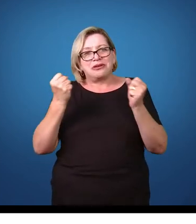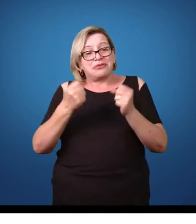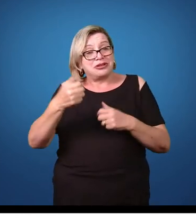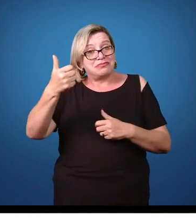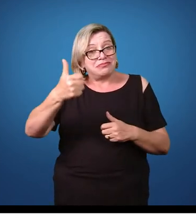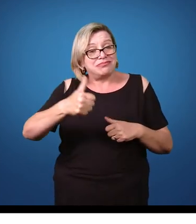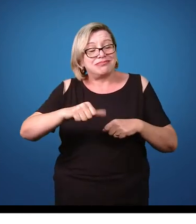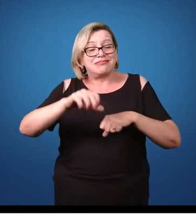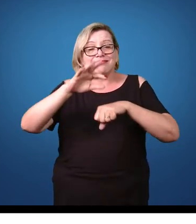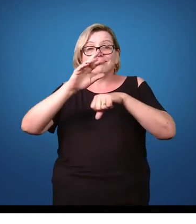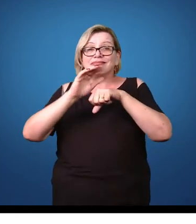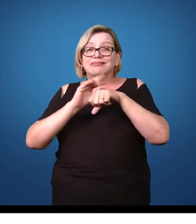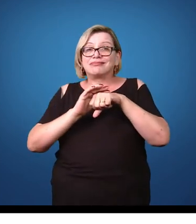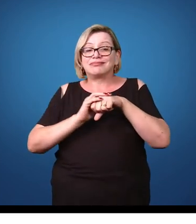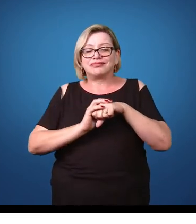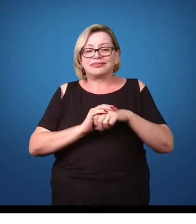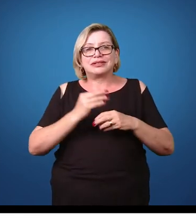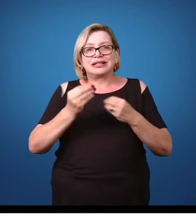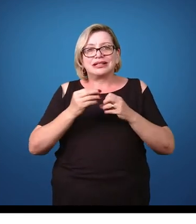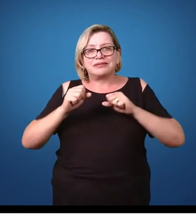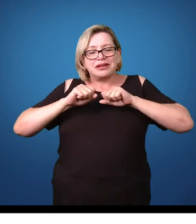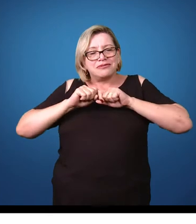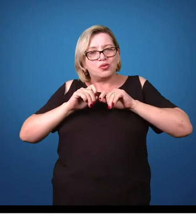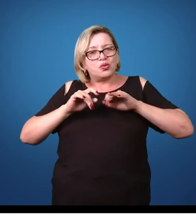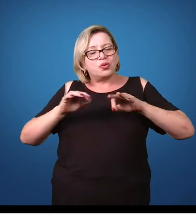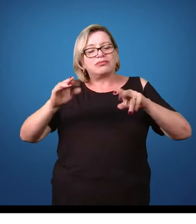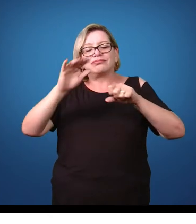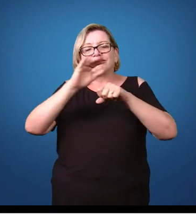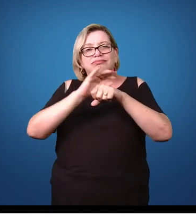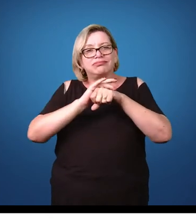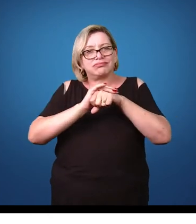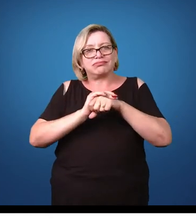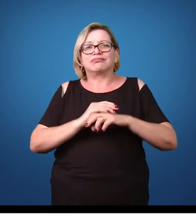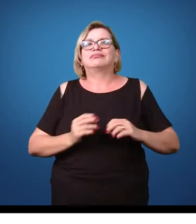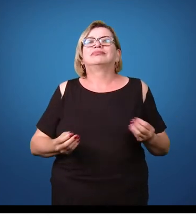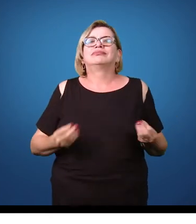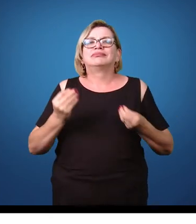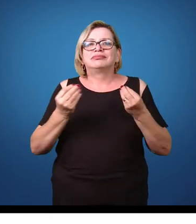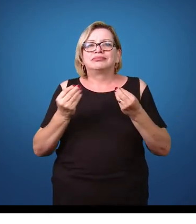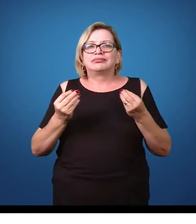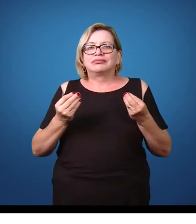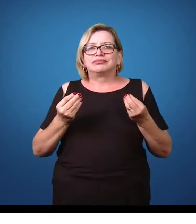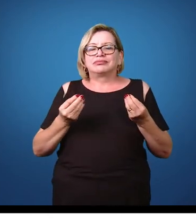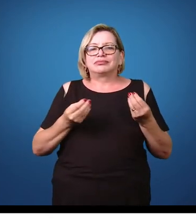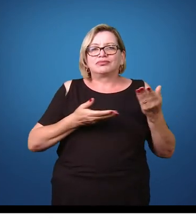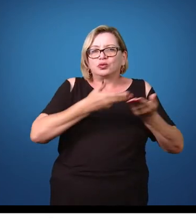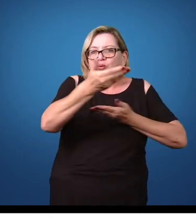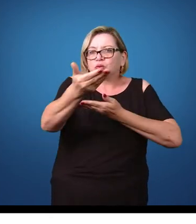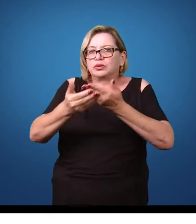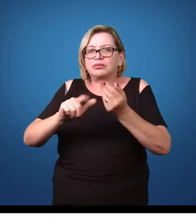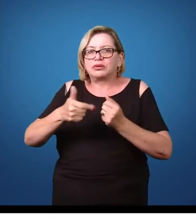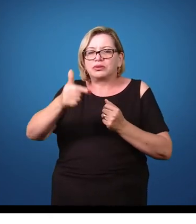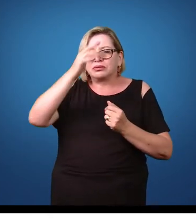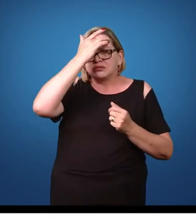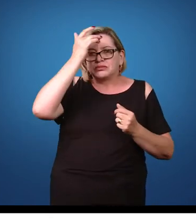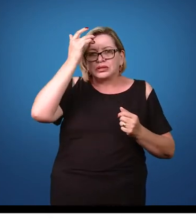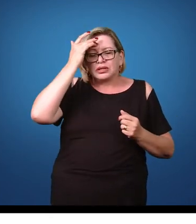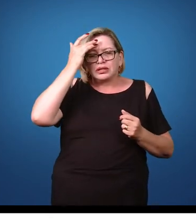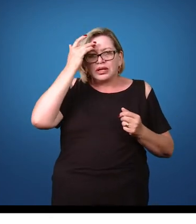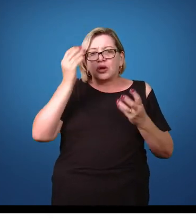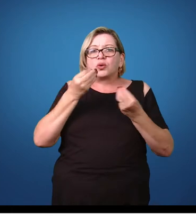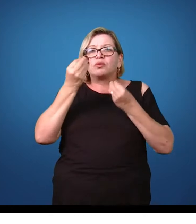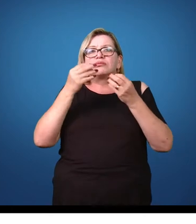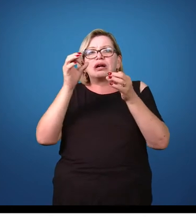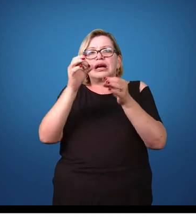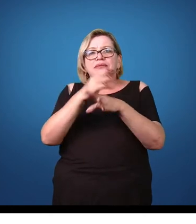vezes isso pode agravar ou transmitir esse tipo de ectoparasita de uma pessoa para outra. Como